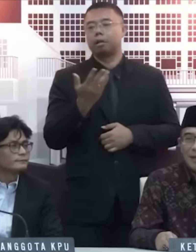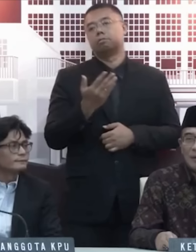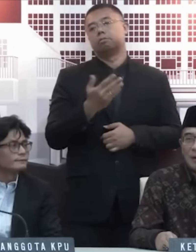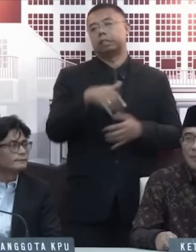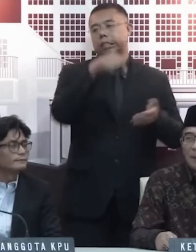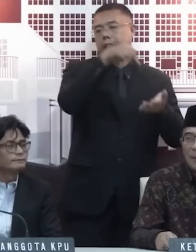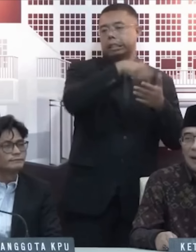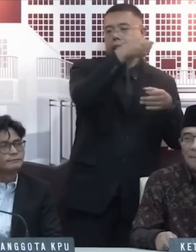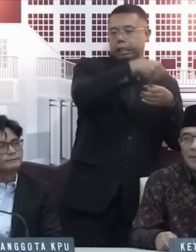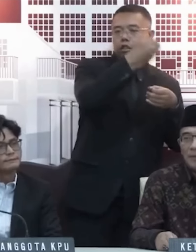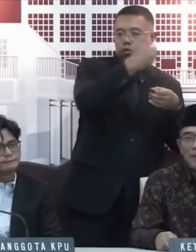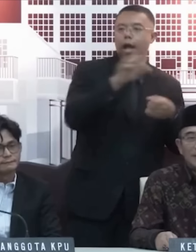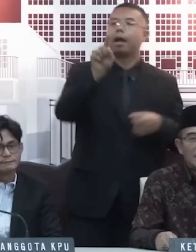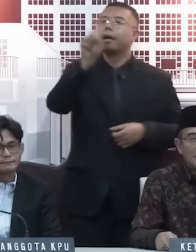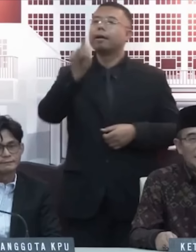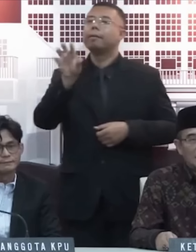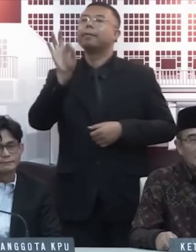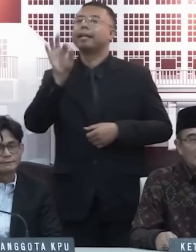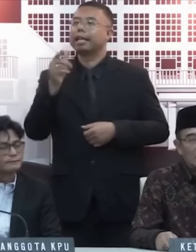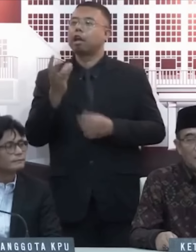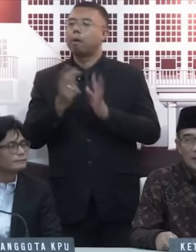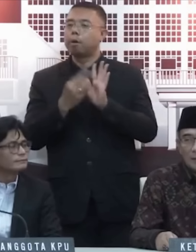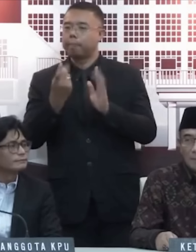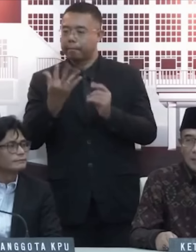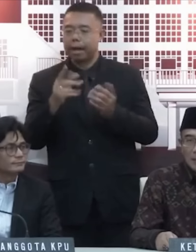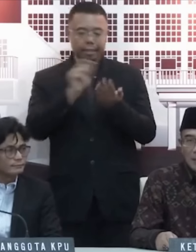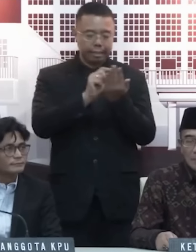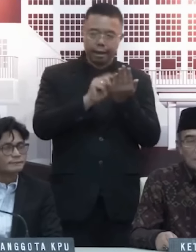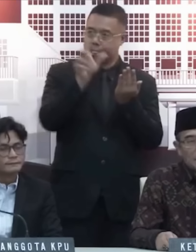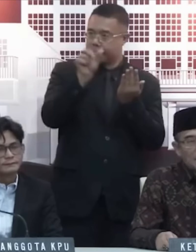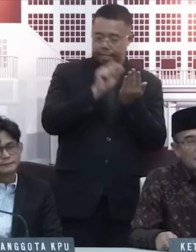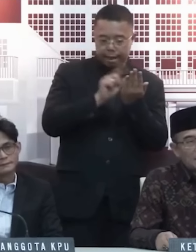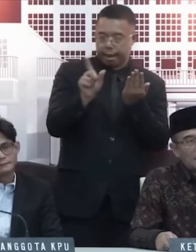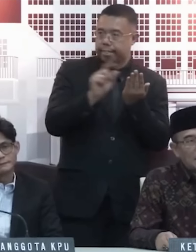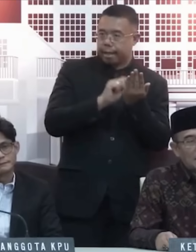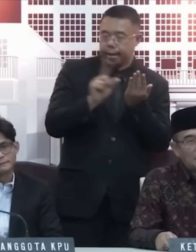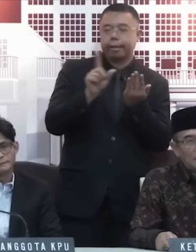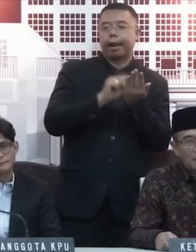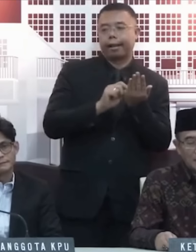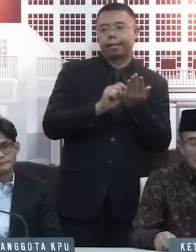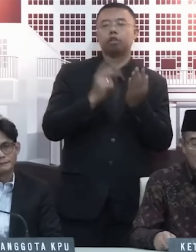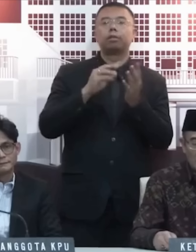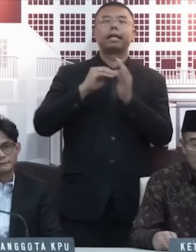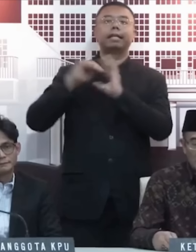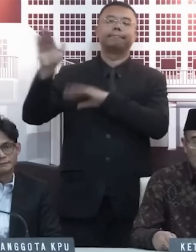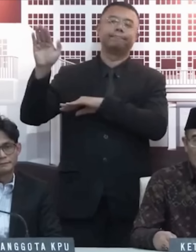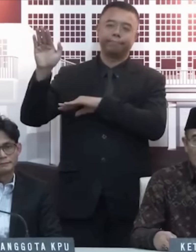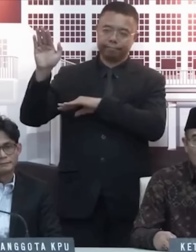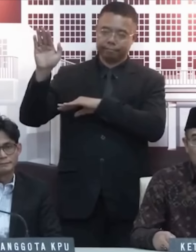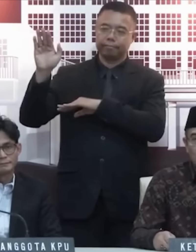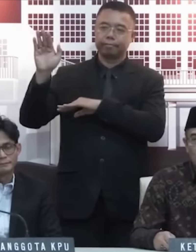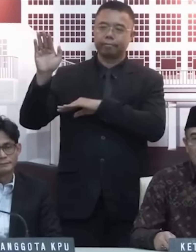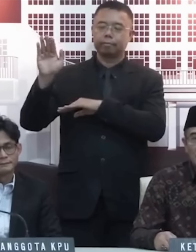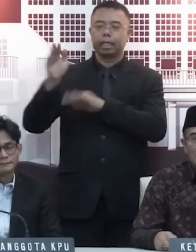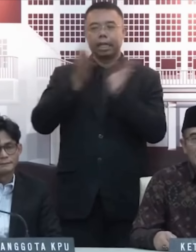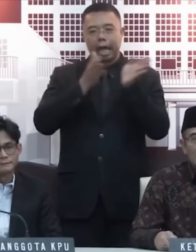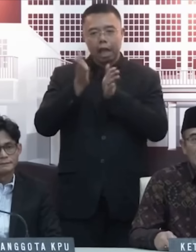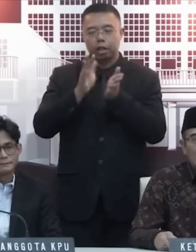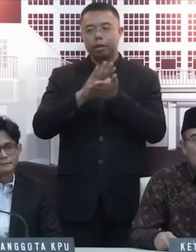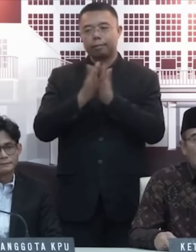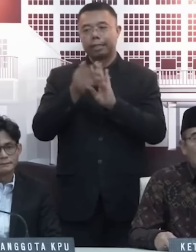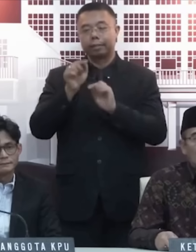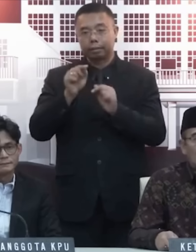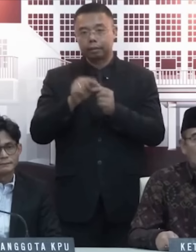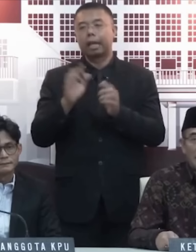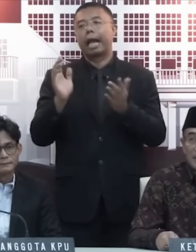Milih nomor berapa? Itu yang dicatat oleh periset dan kemudian disusun menjadi